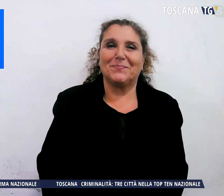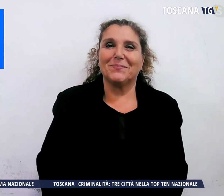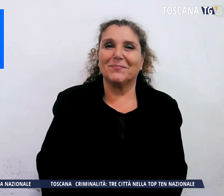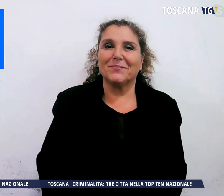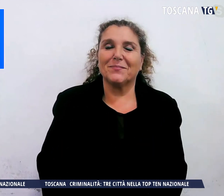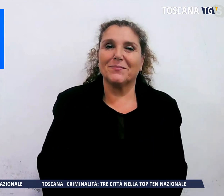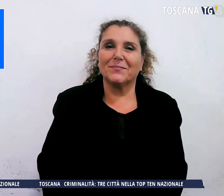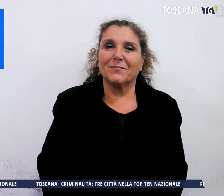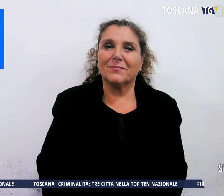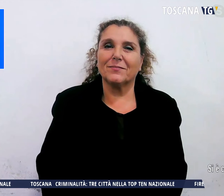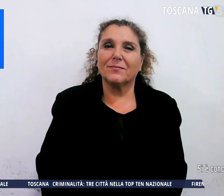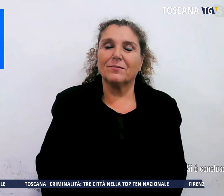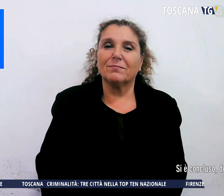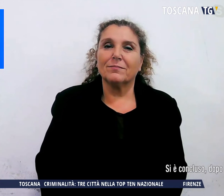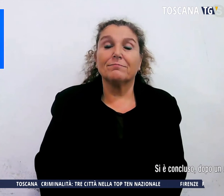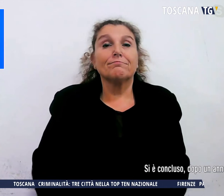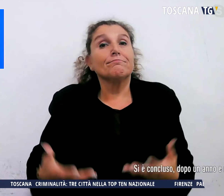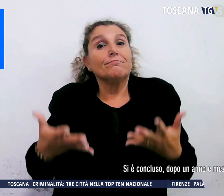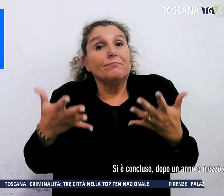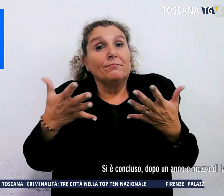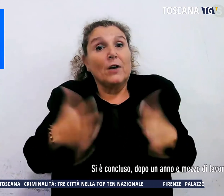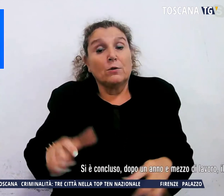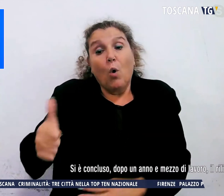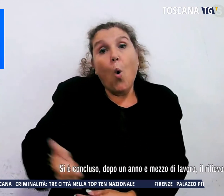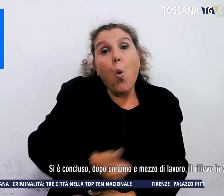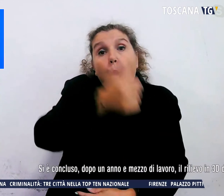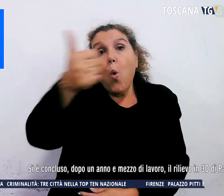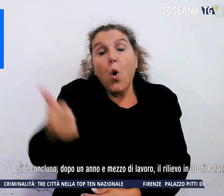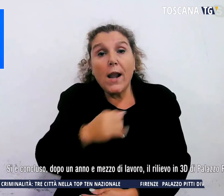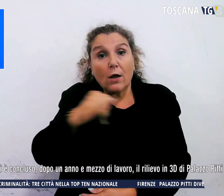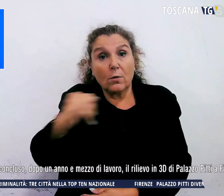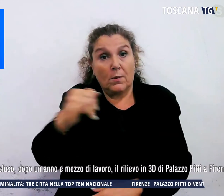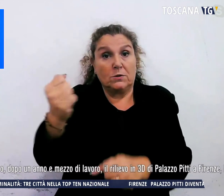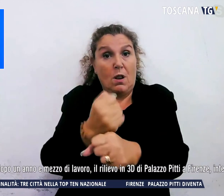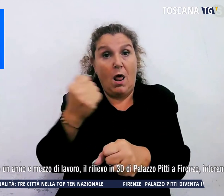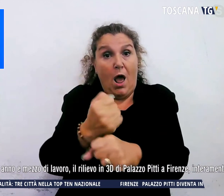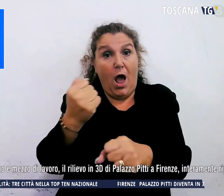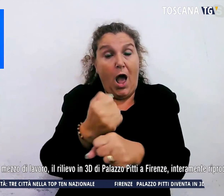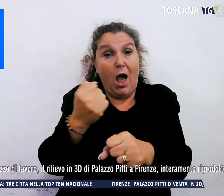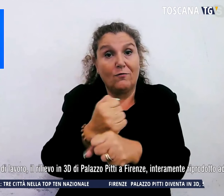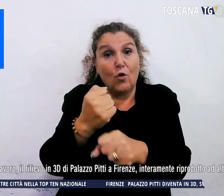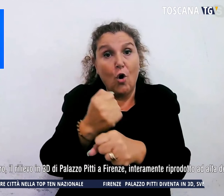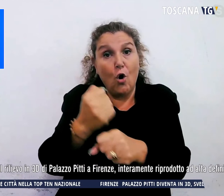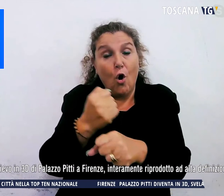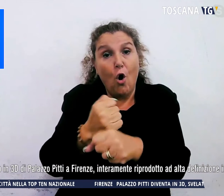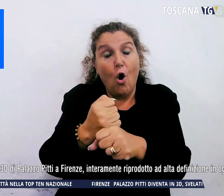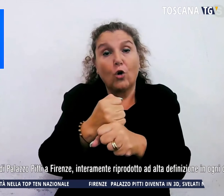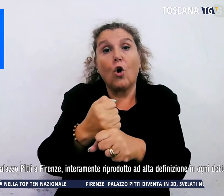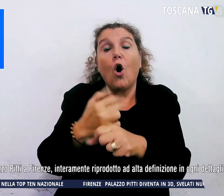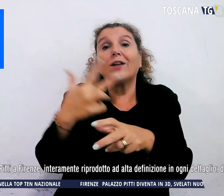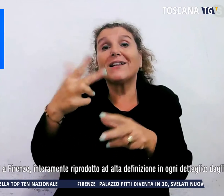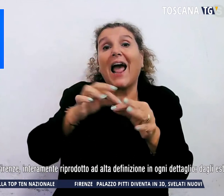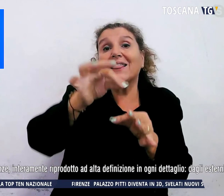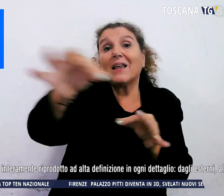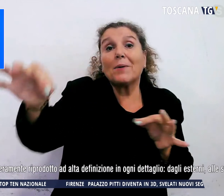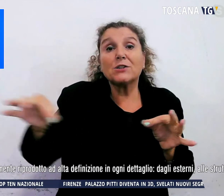E si è concluso, dopo un anno e mezzo di lavoro, il rilievo in 3D di Palazzo